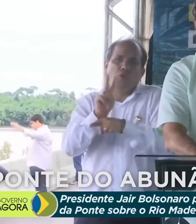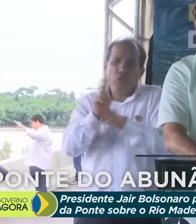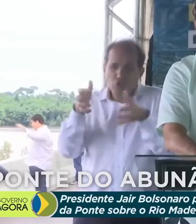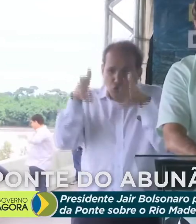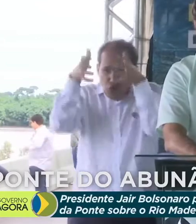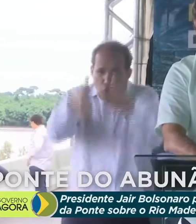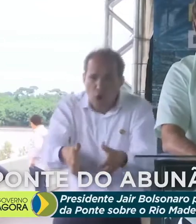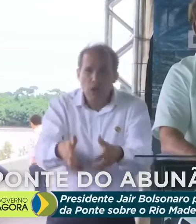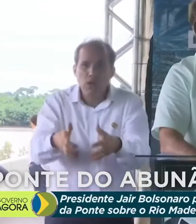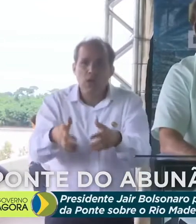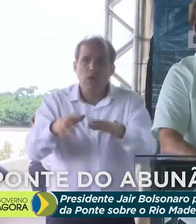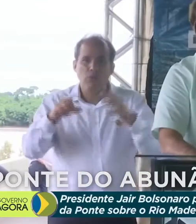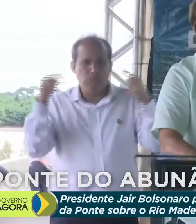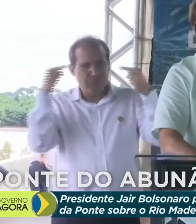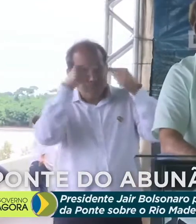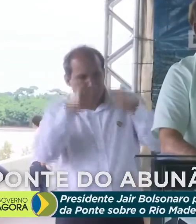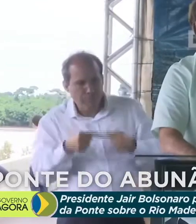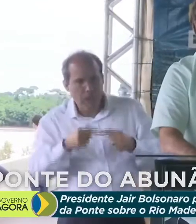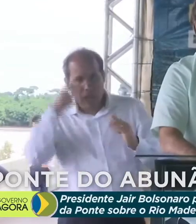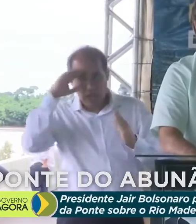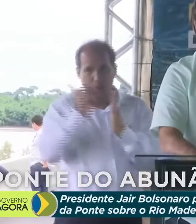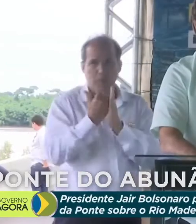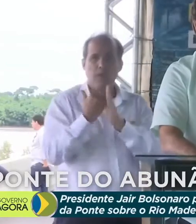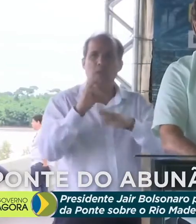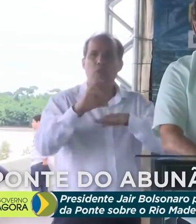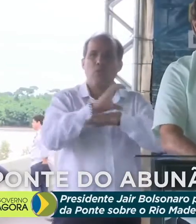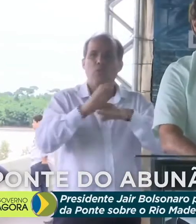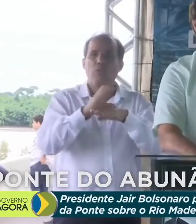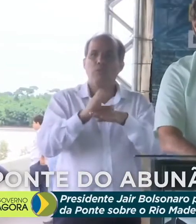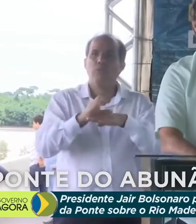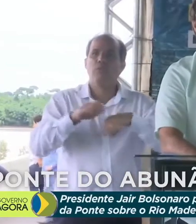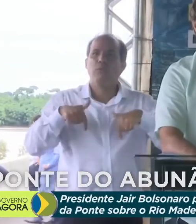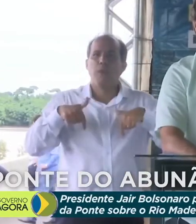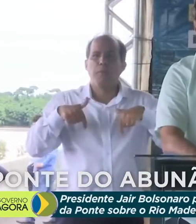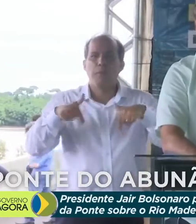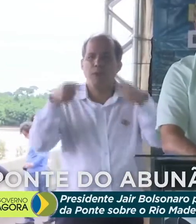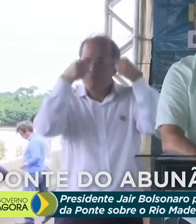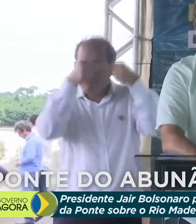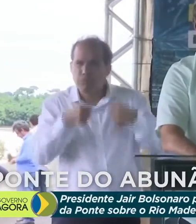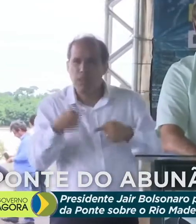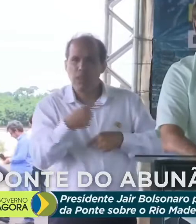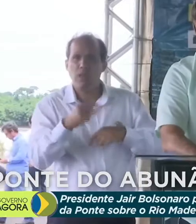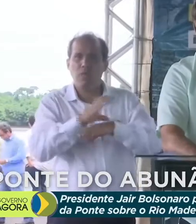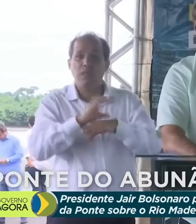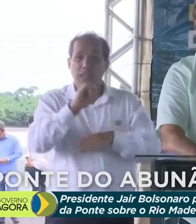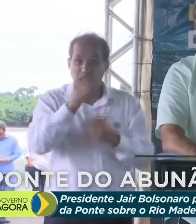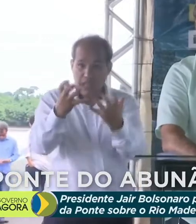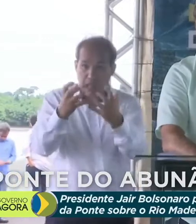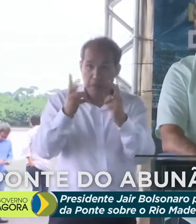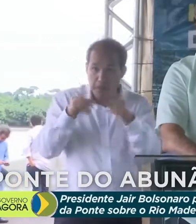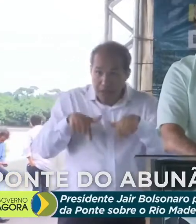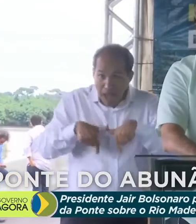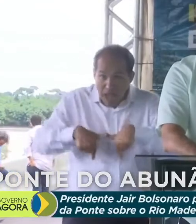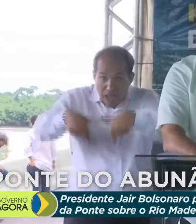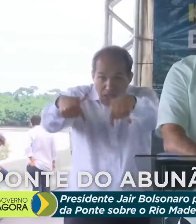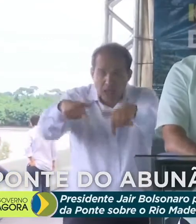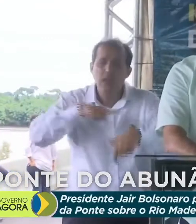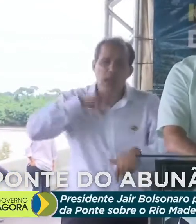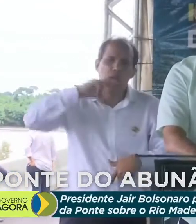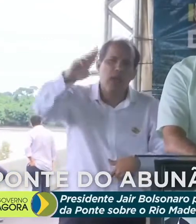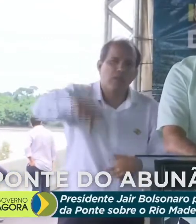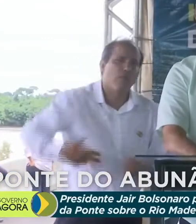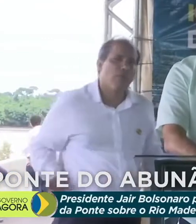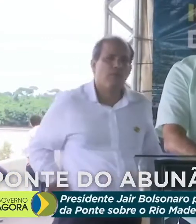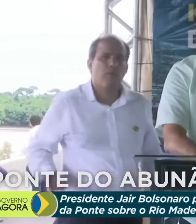linhas da Constituição. Se querem que nós hajamos dessa maneira e têm razão,